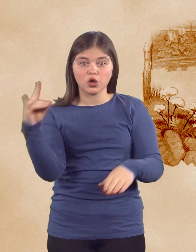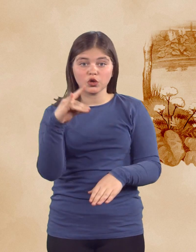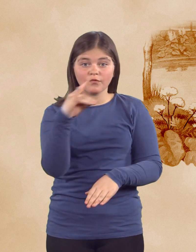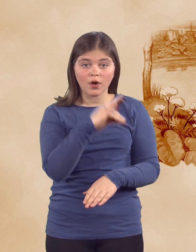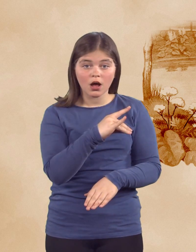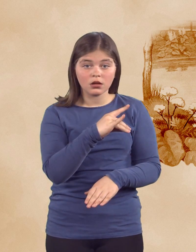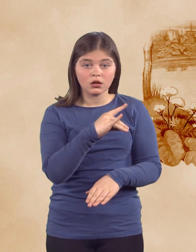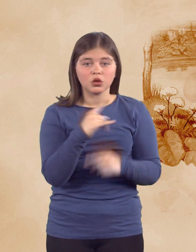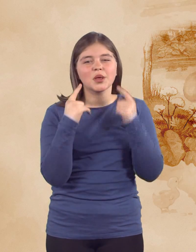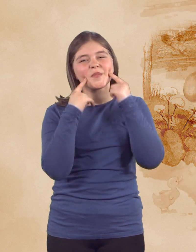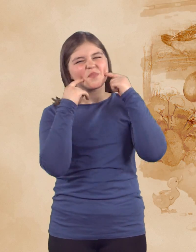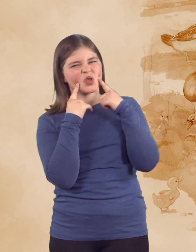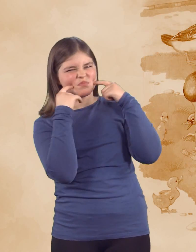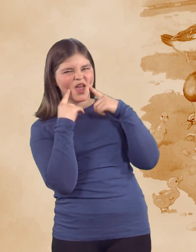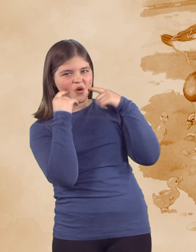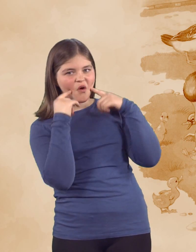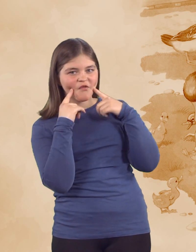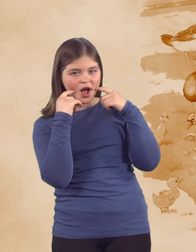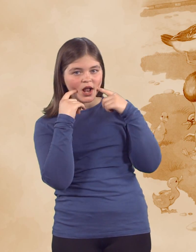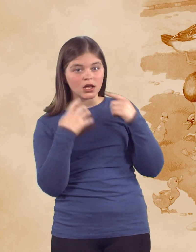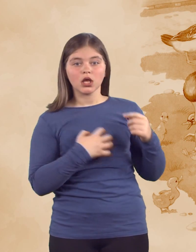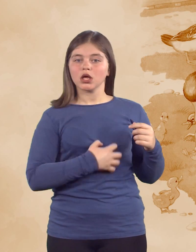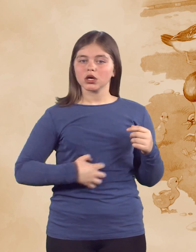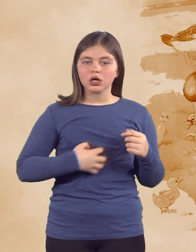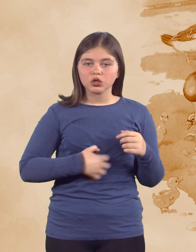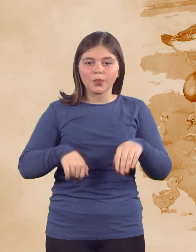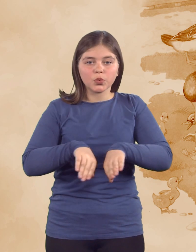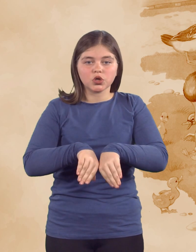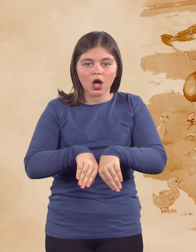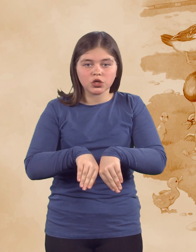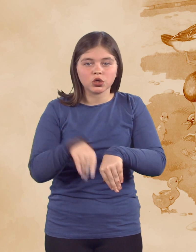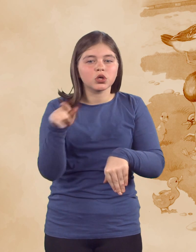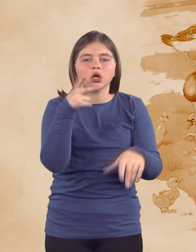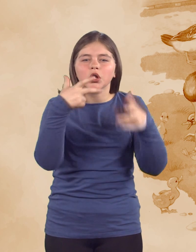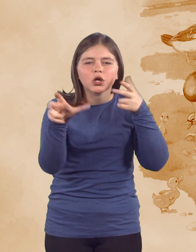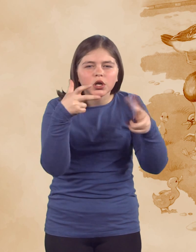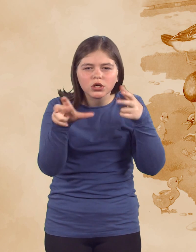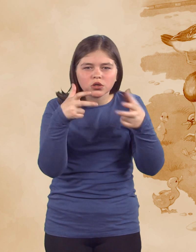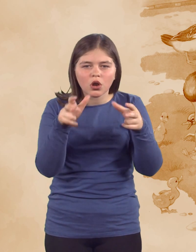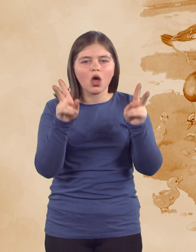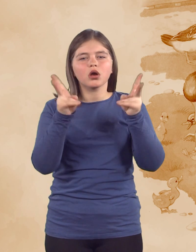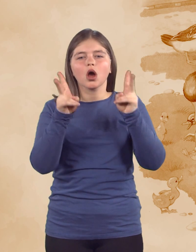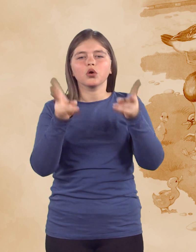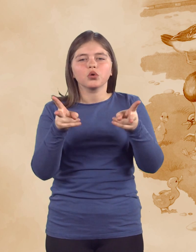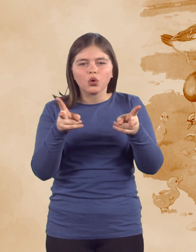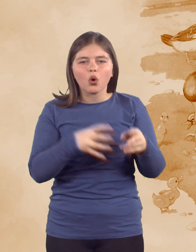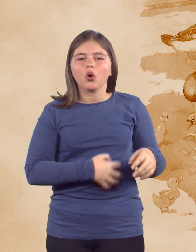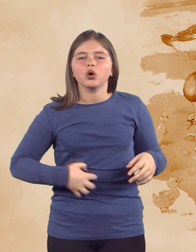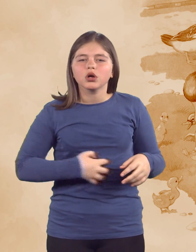Vse živali so se posmehovale grdemu račko in klicale za njim. Kako si, grd,